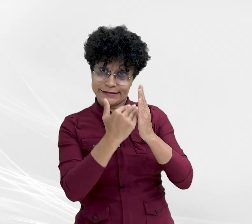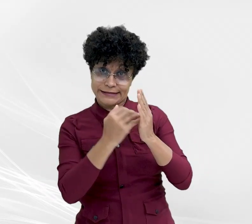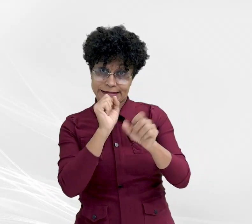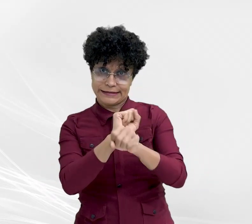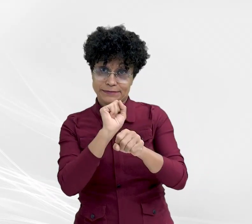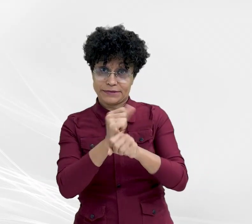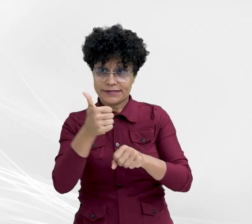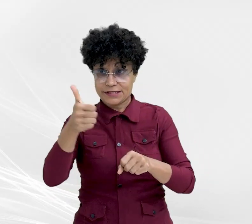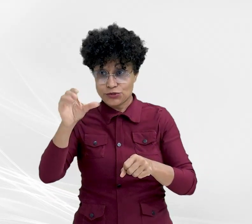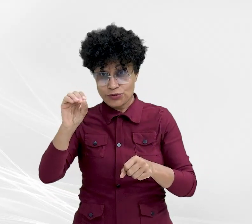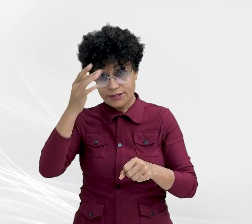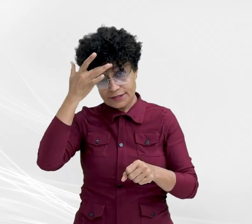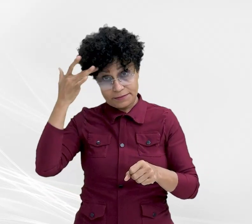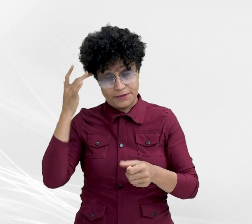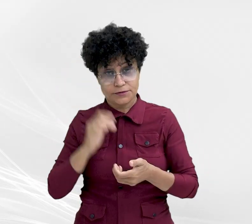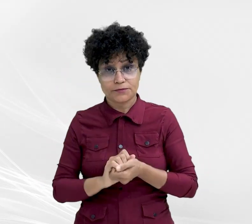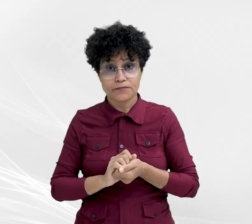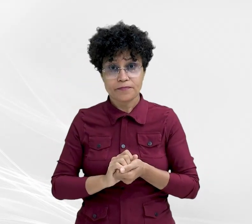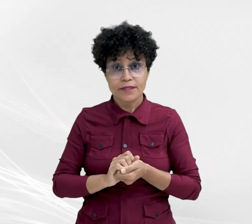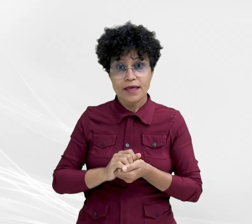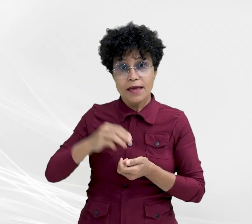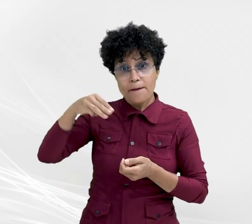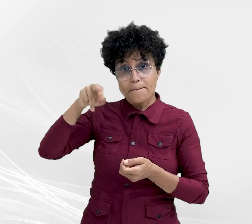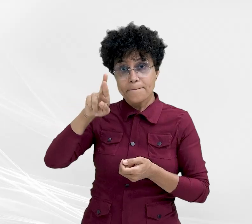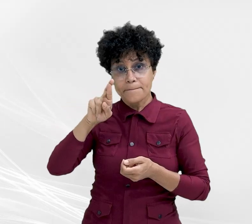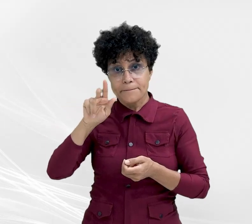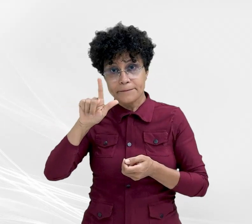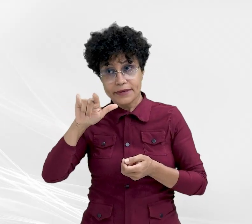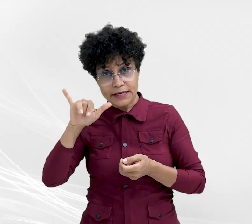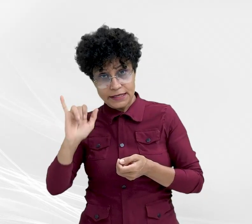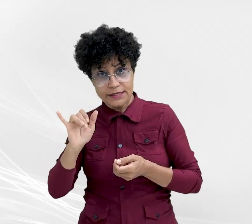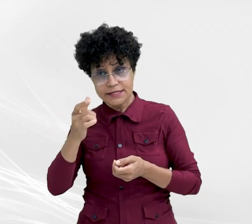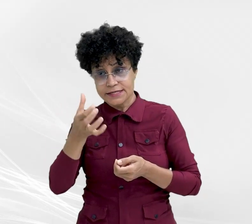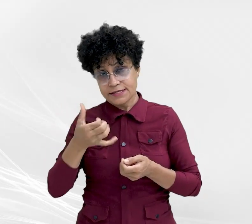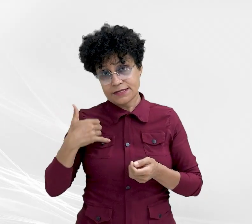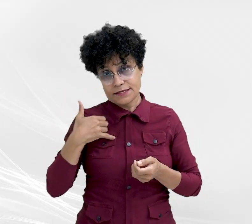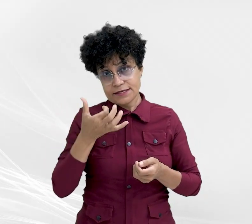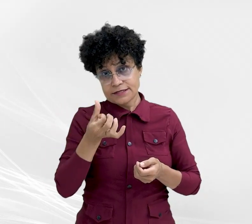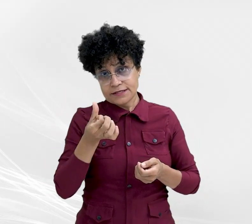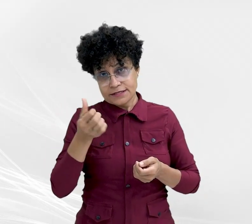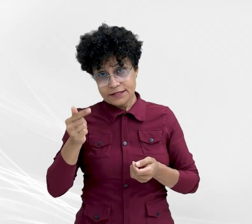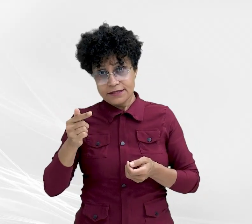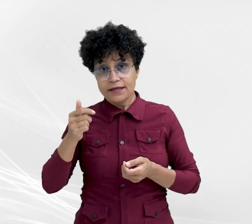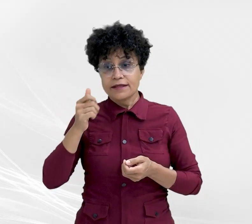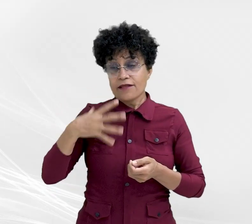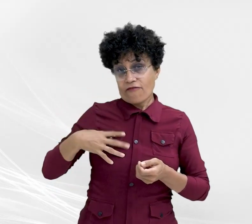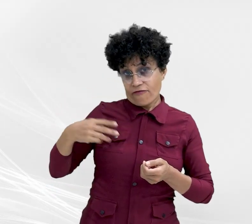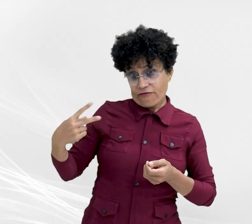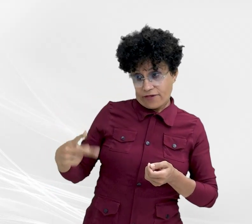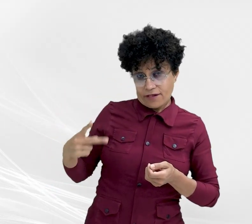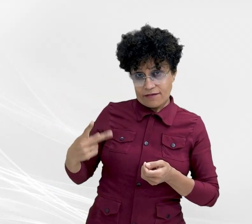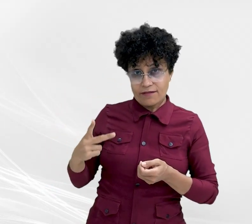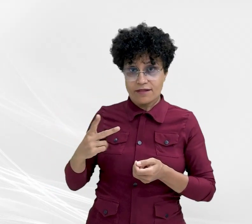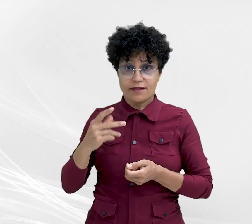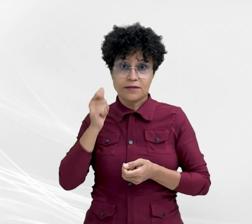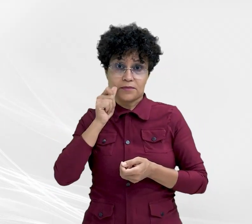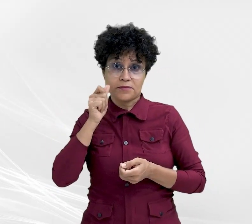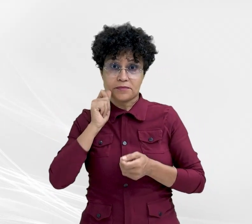A dona Marli Maria de Alencastro, de 67 anos, mãe de uma menina especial, é uma das pessoas beneficiadas